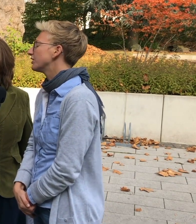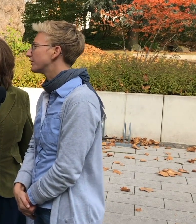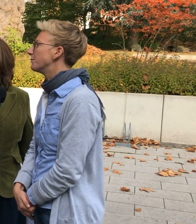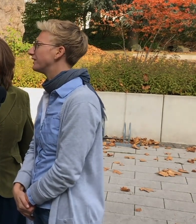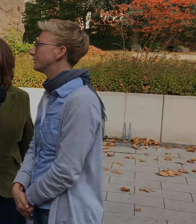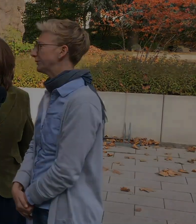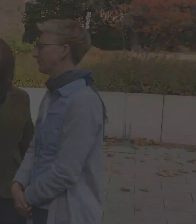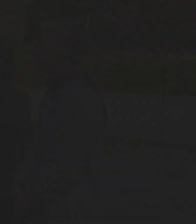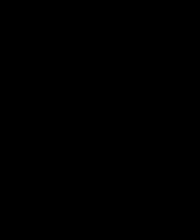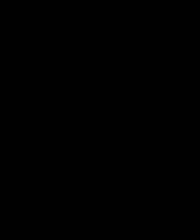kann. Das wäre mein Tipp.